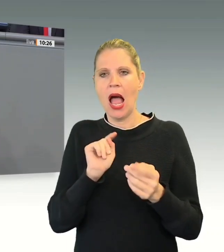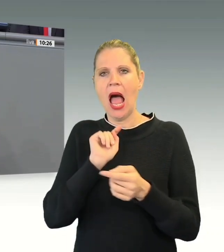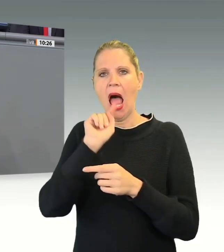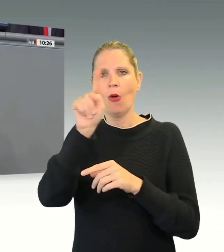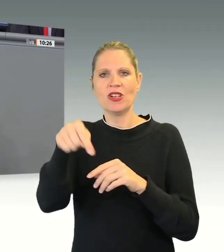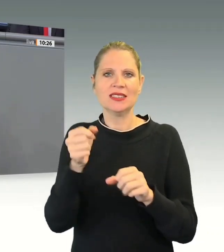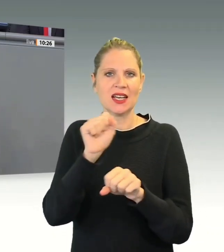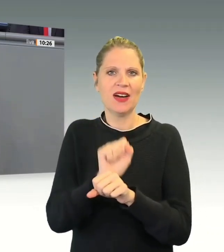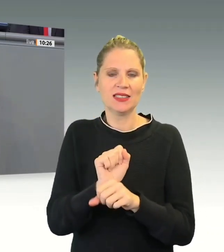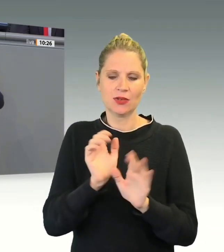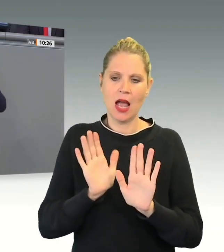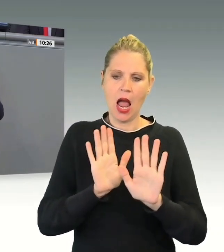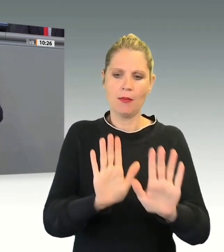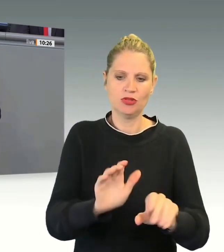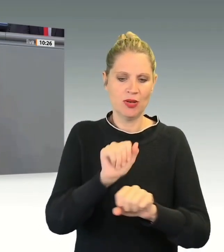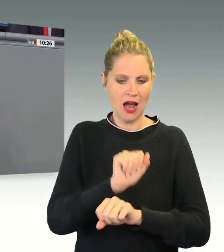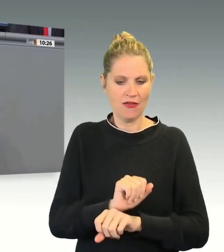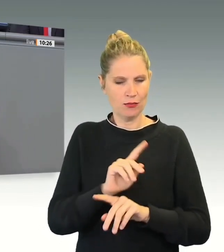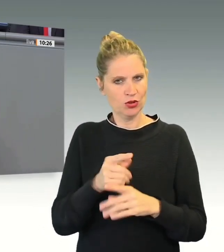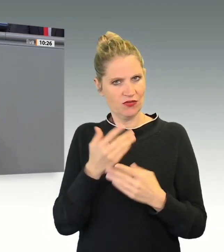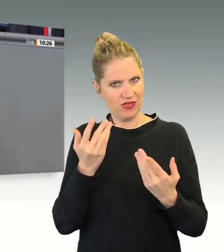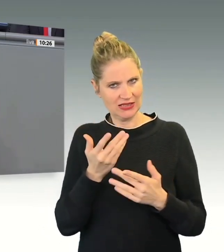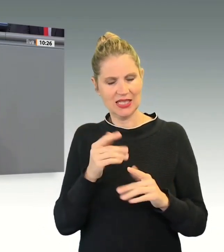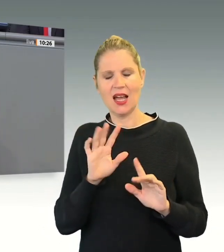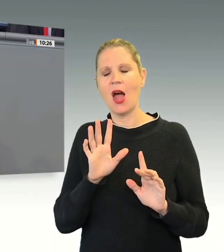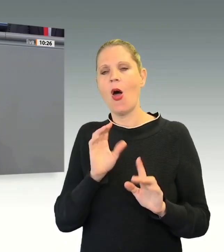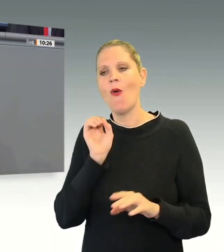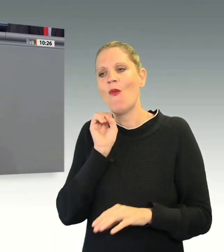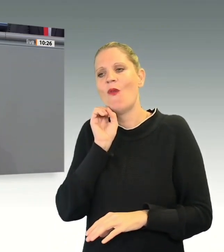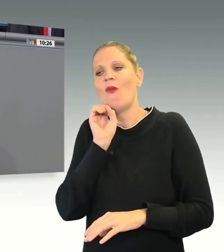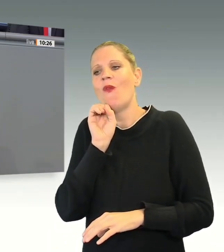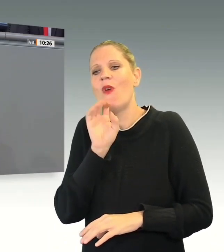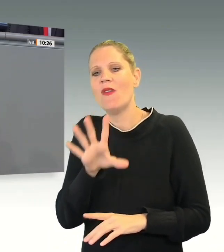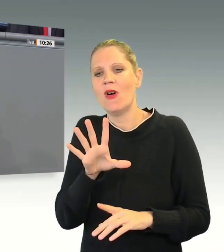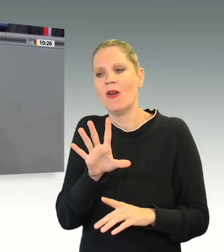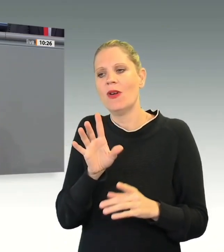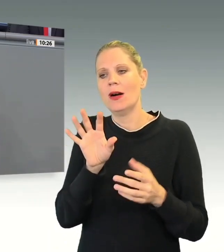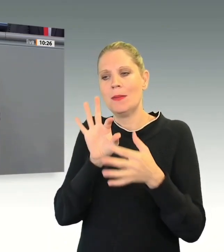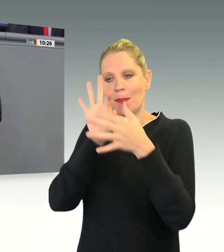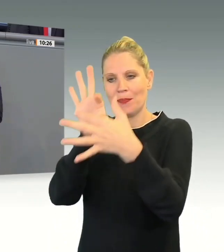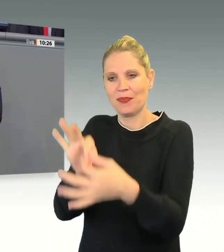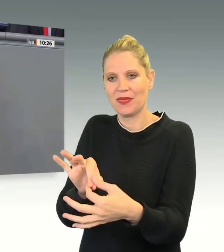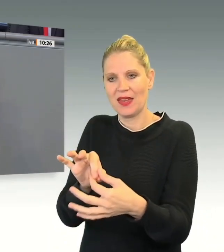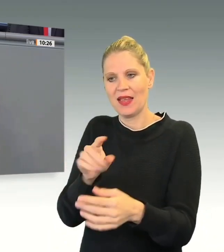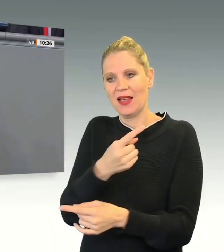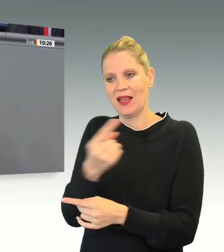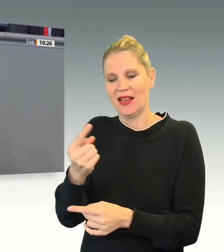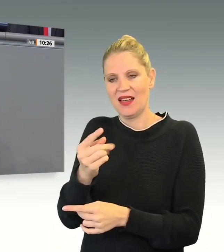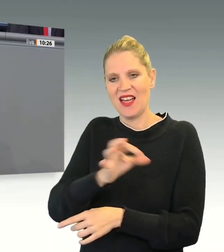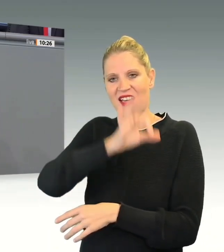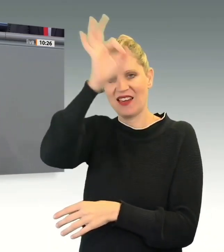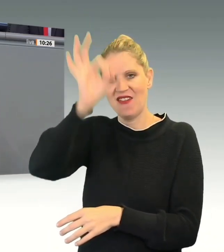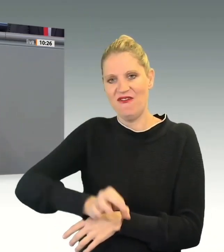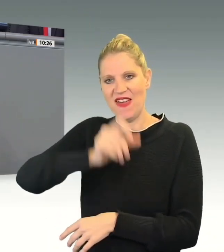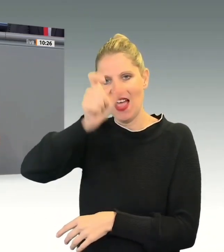Abschiebungshaft etc., dann ist der Fokus eindeutig auf Gefährder und Straffällige. Aber er ist eben